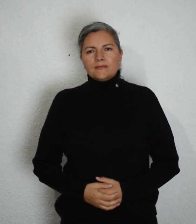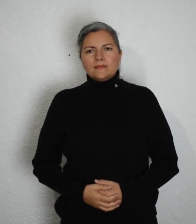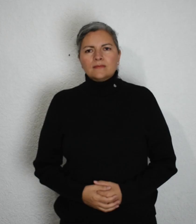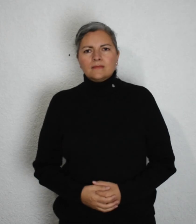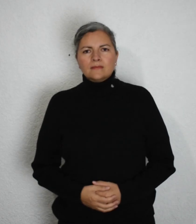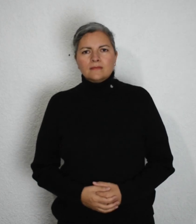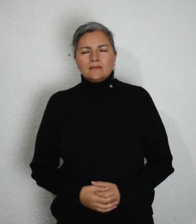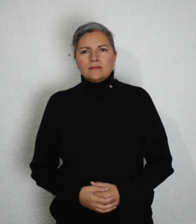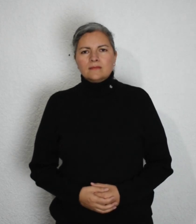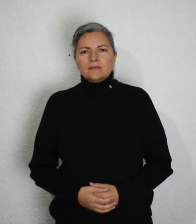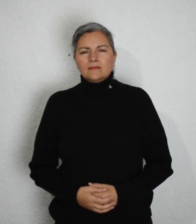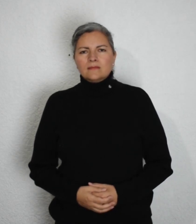Amenazas